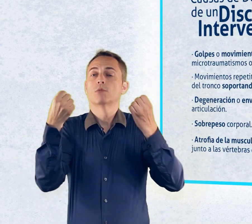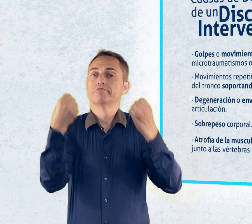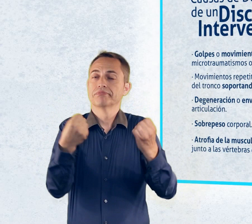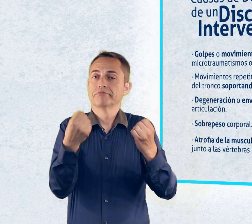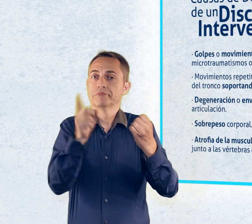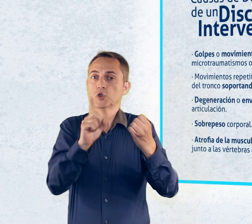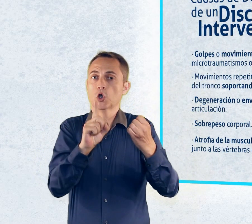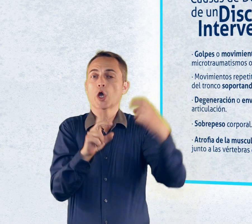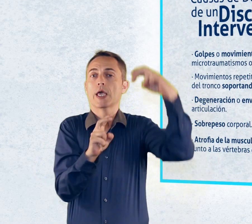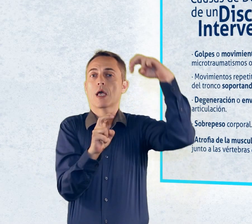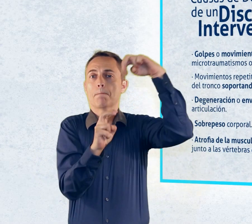otra.